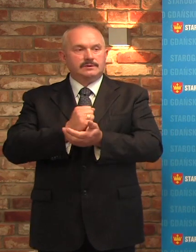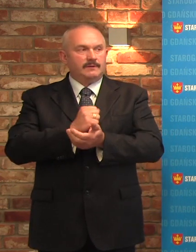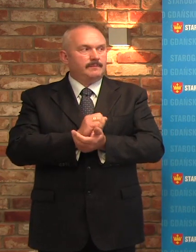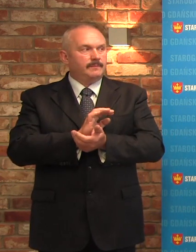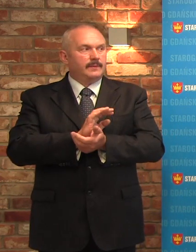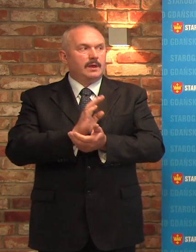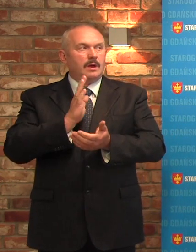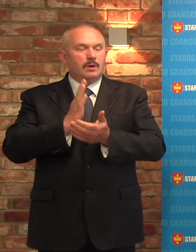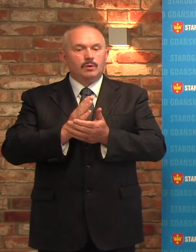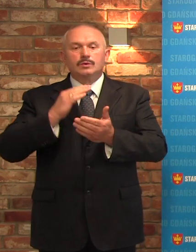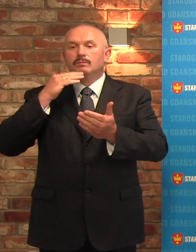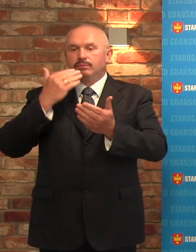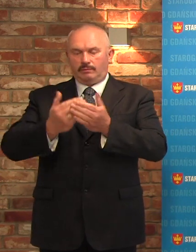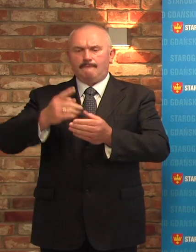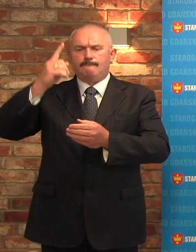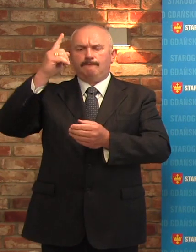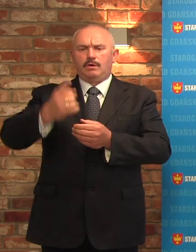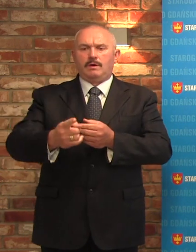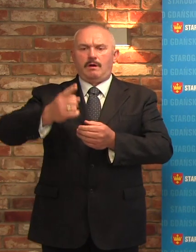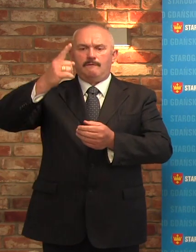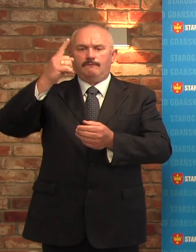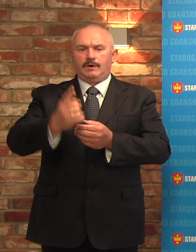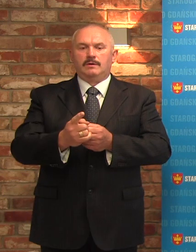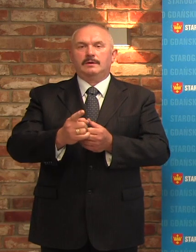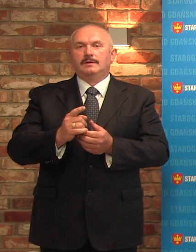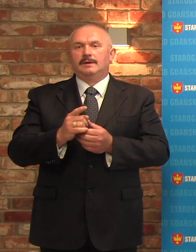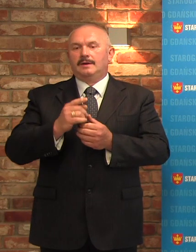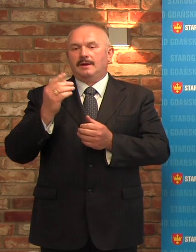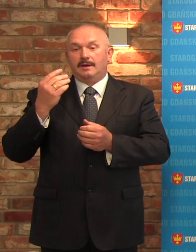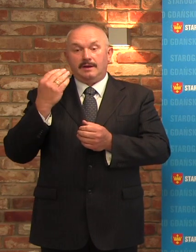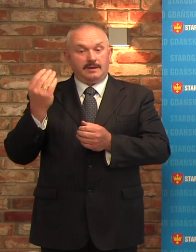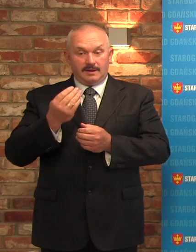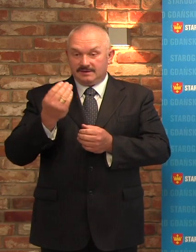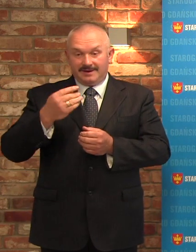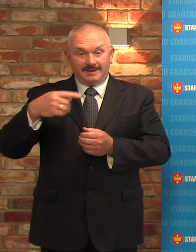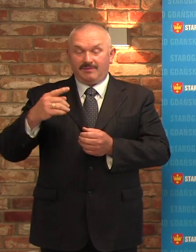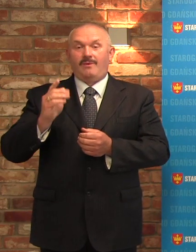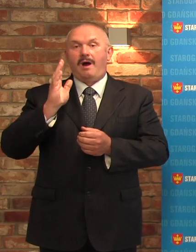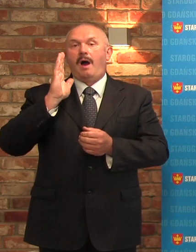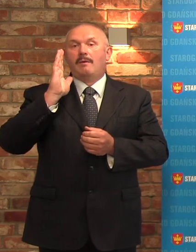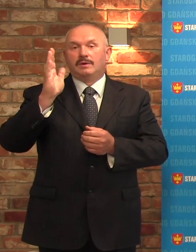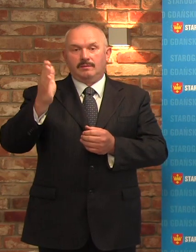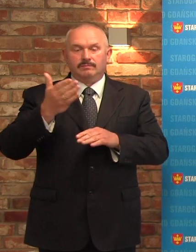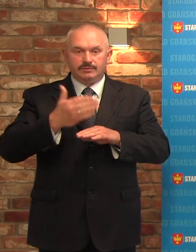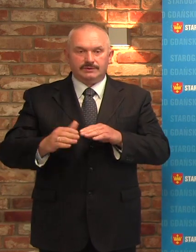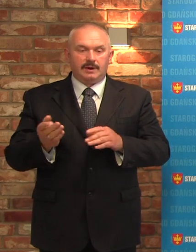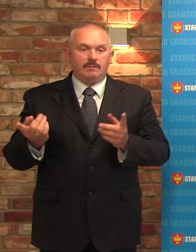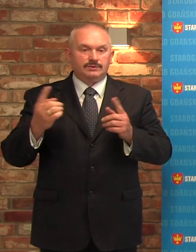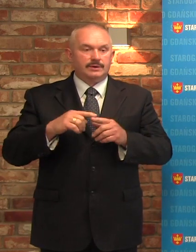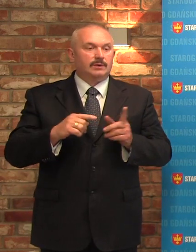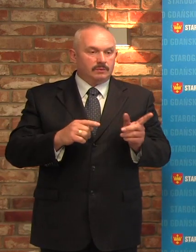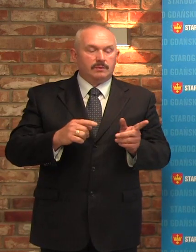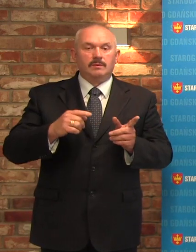już konkretnie wydał wyroki, postawił tezy, jak wcześniej mówiłem, a później przyszedł do mnie z